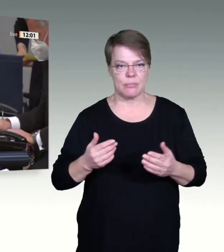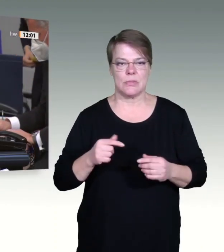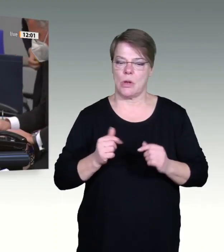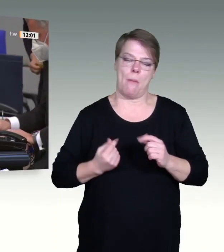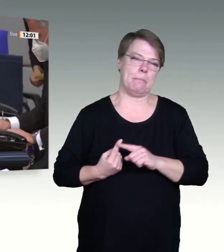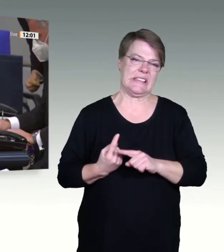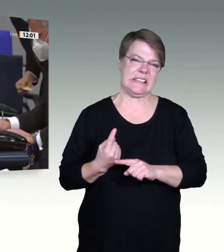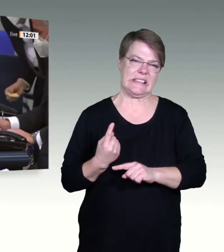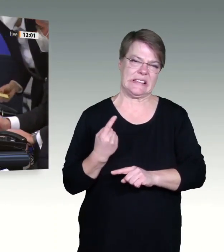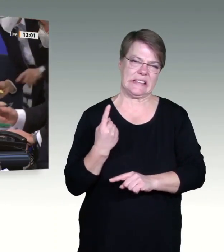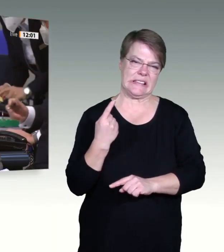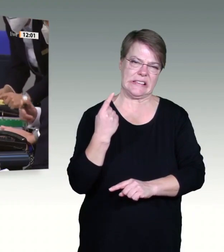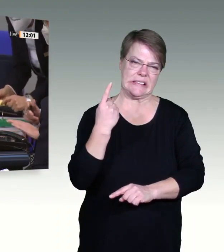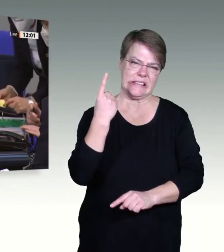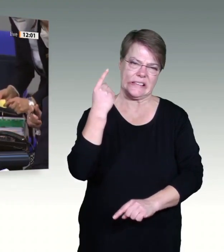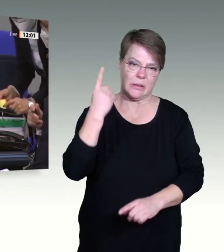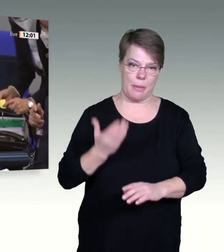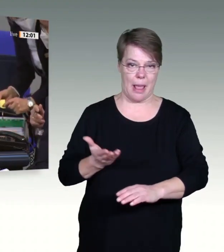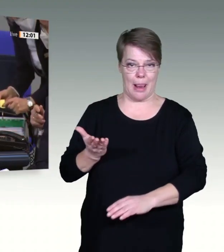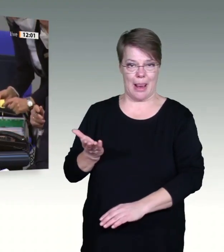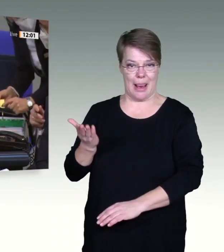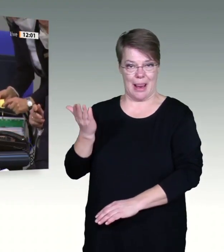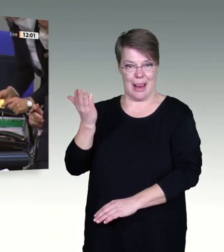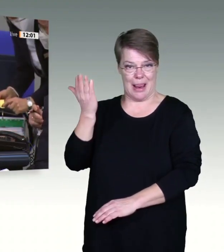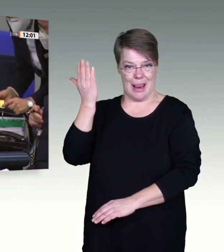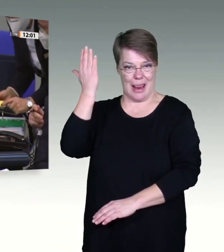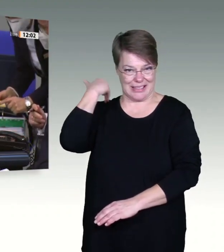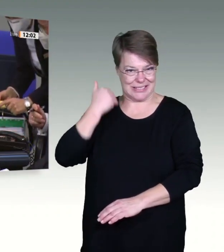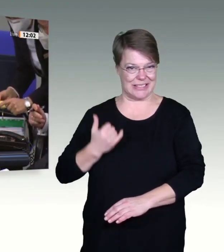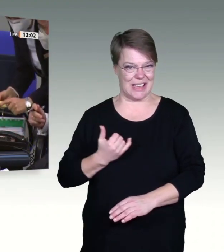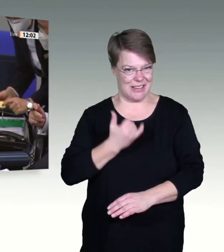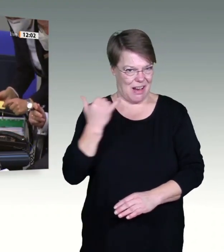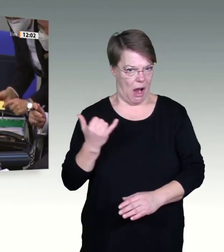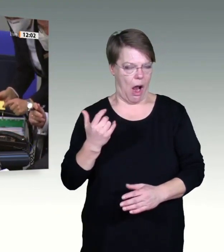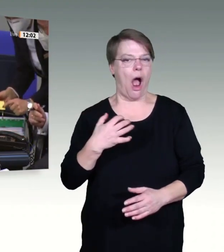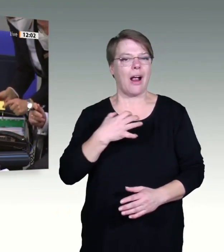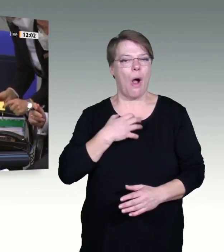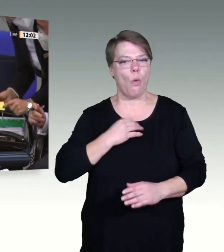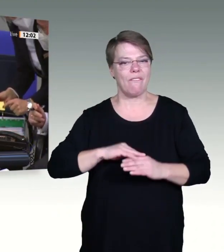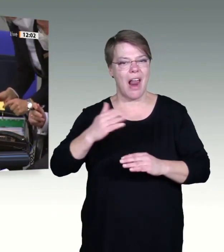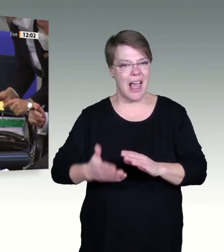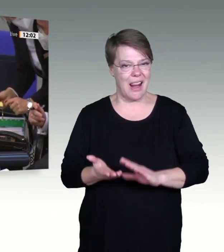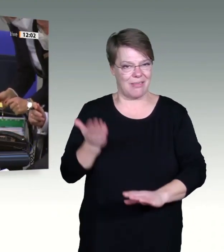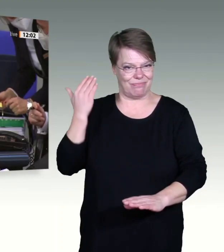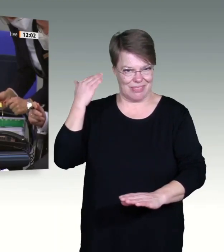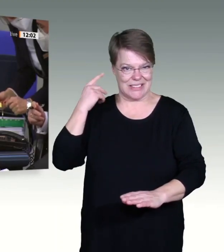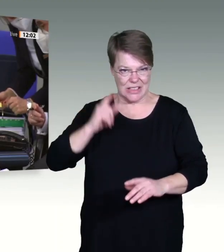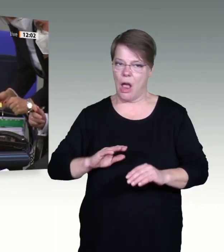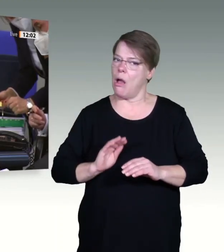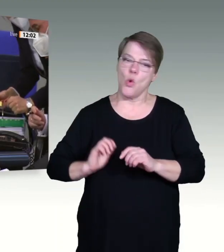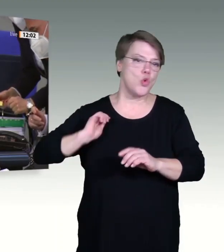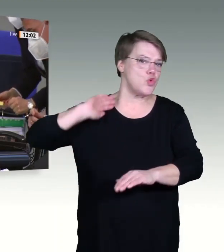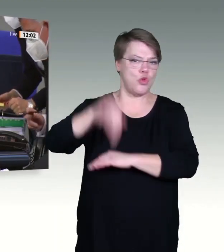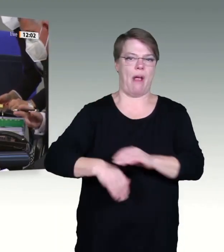die bisher geltende Maskenpflicht im Plenarsaal und auf den Tribünen, um eine Maskenpflicht am